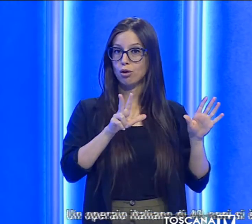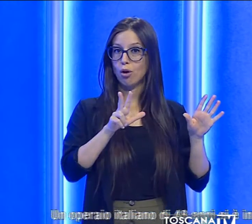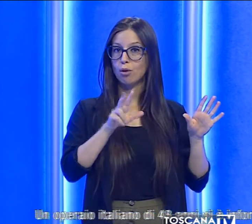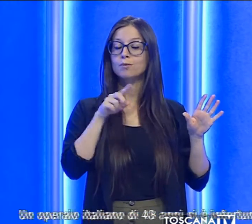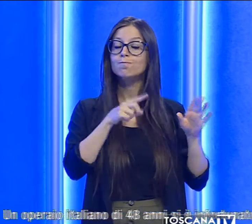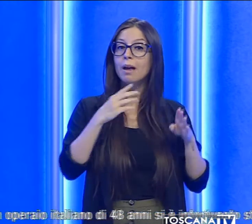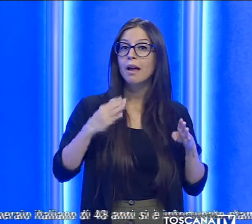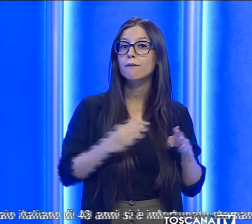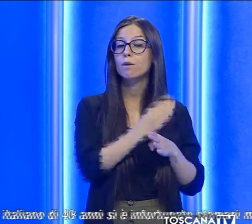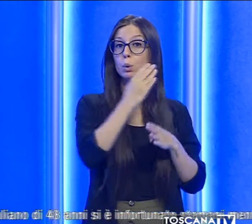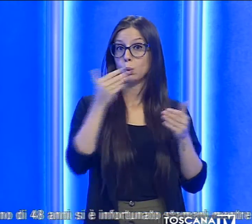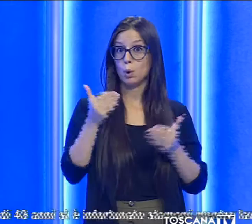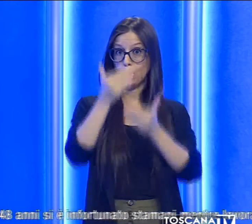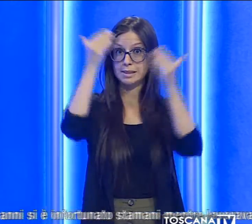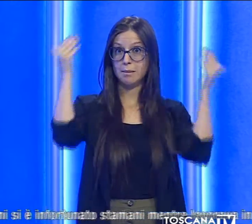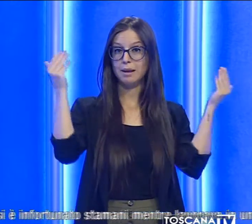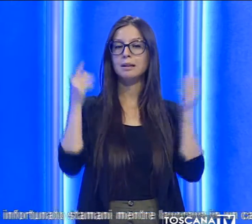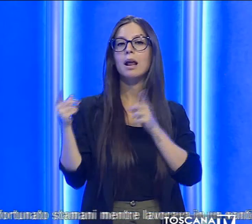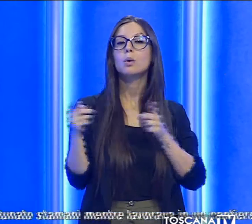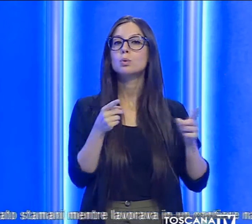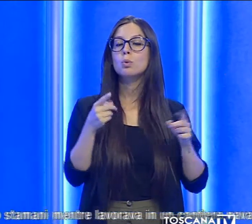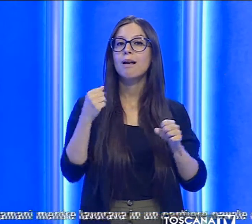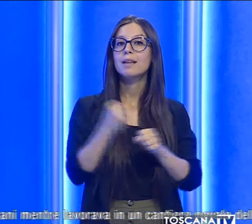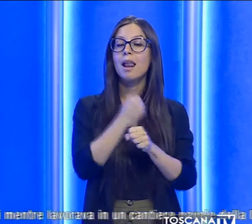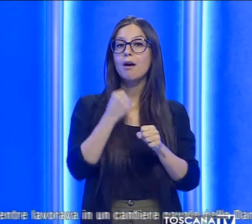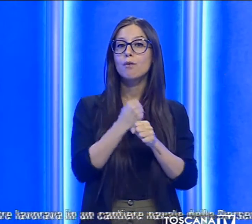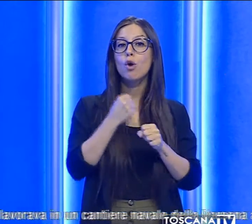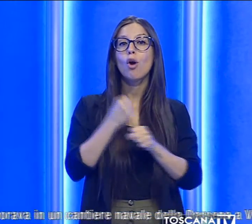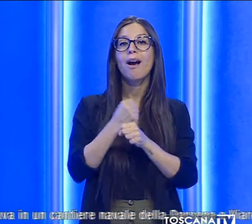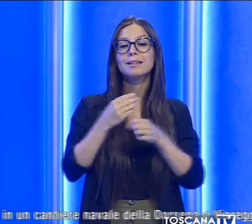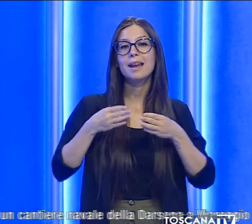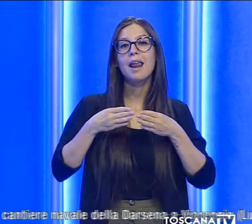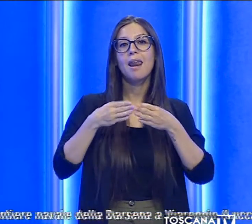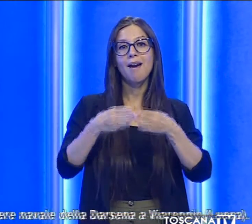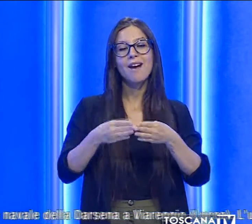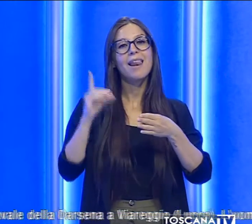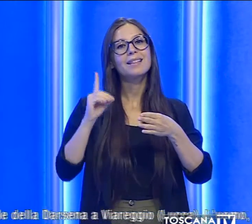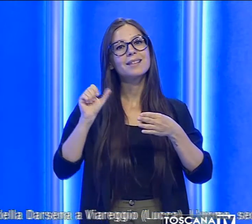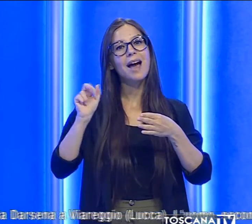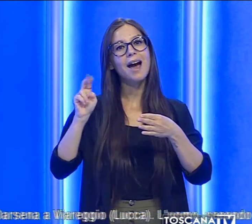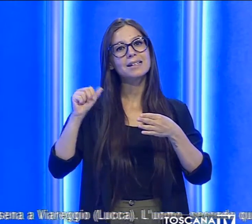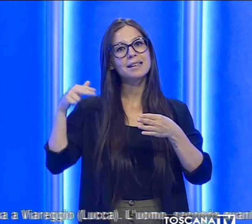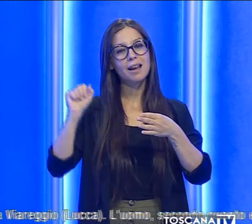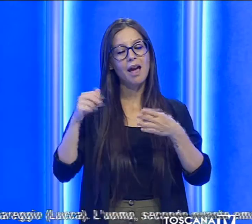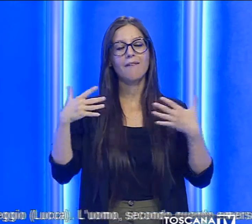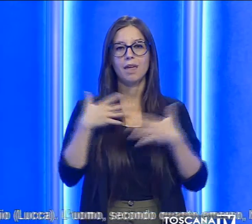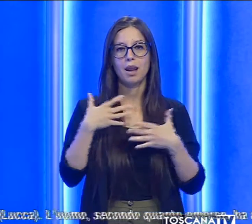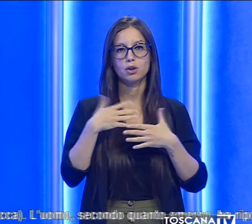infortunato stamani mentre lavorava in un cantiere navale della Darsena a Via Reggio.